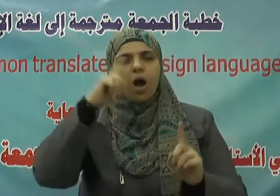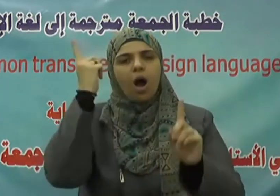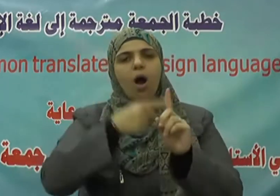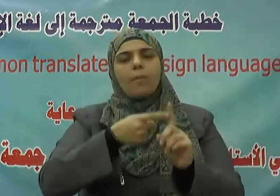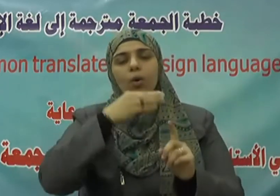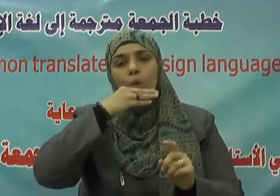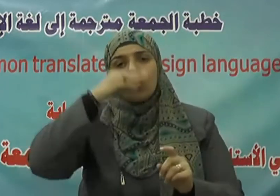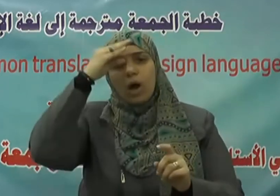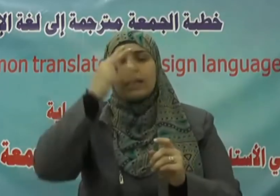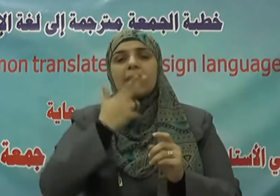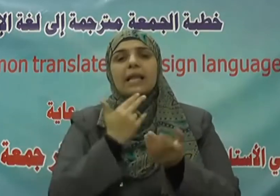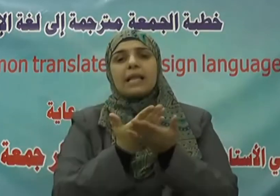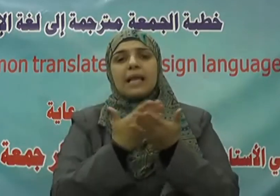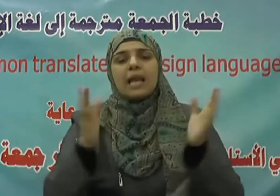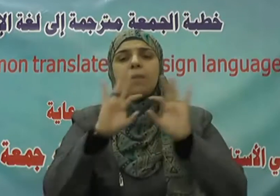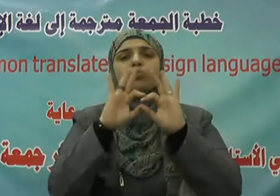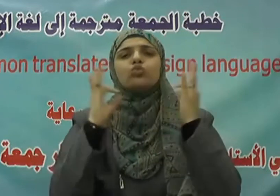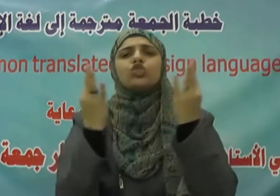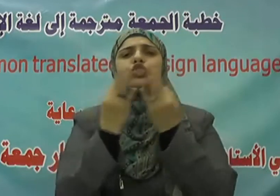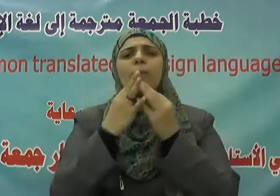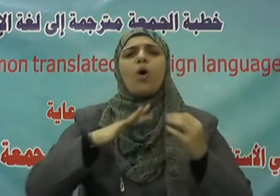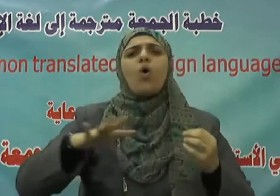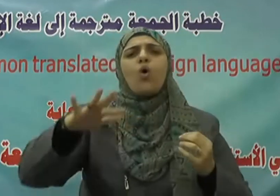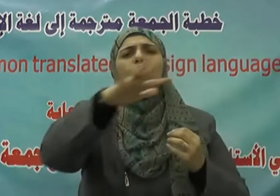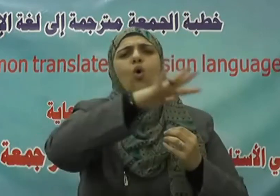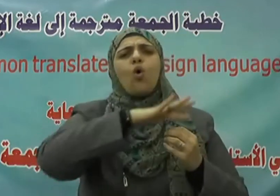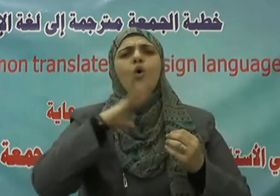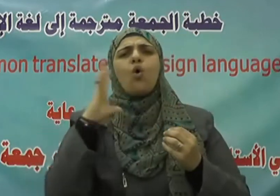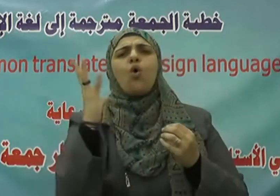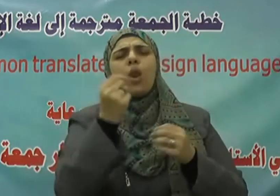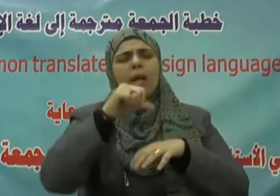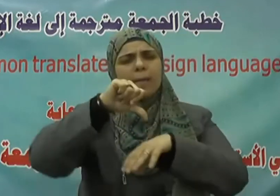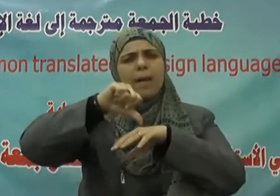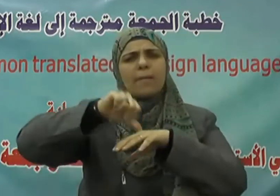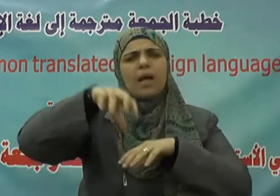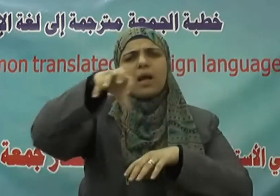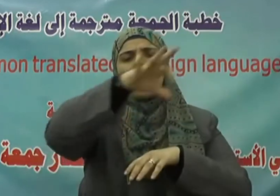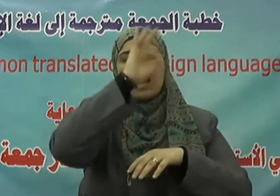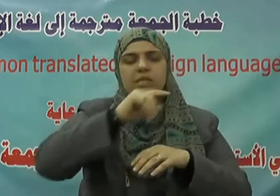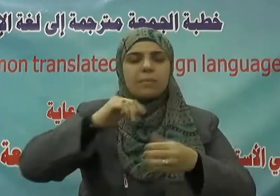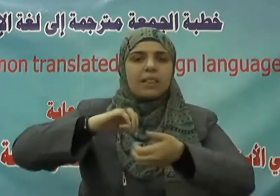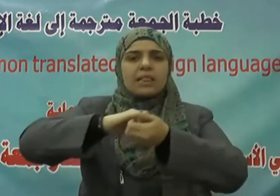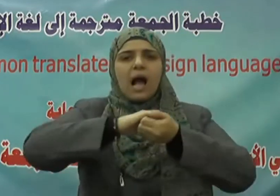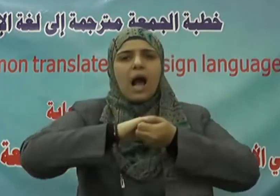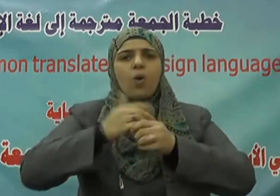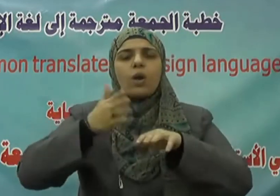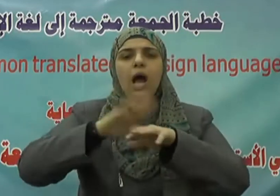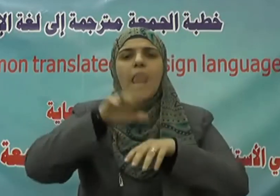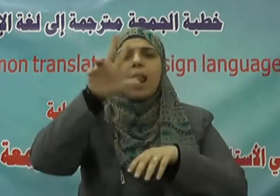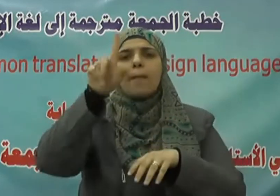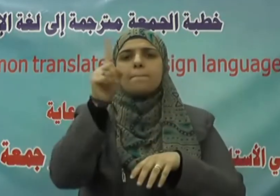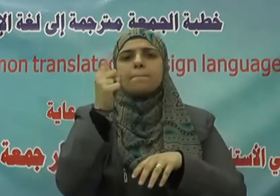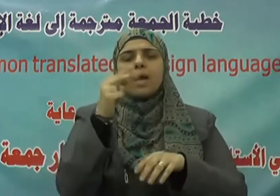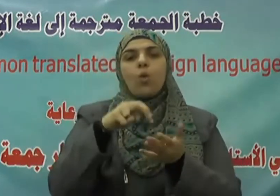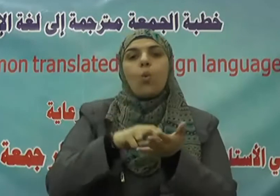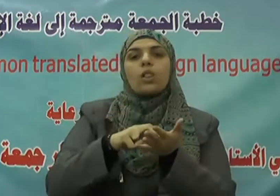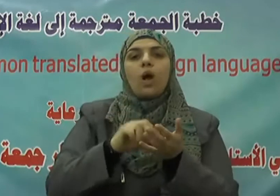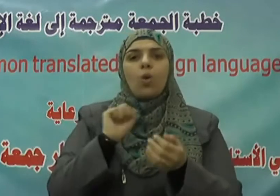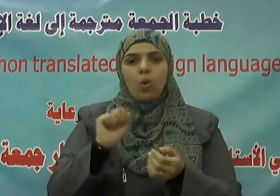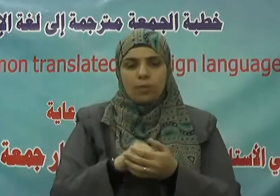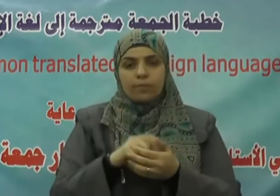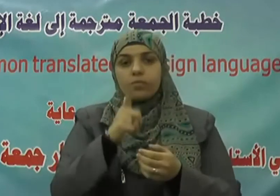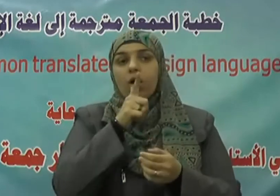الكريم المجتمع بجميع أطيافه بالتعاون على البر والتقوى فقال